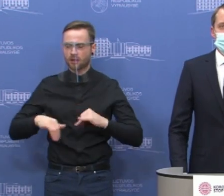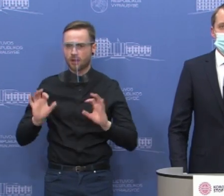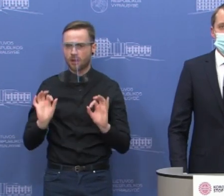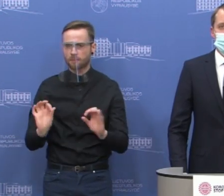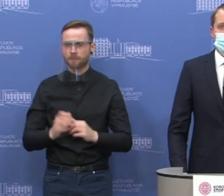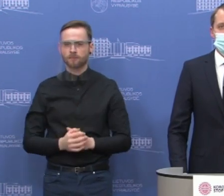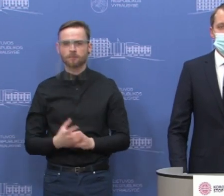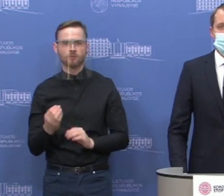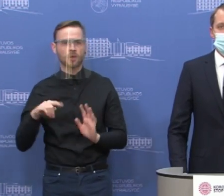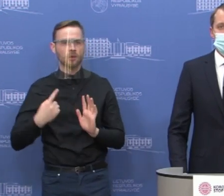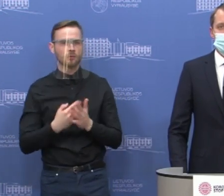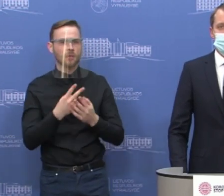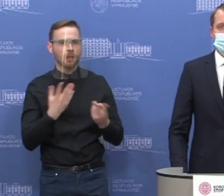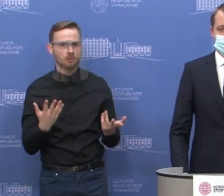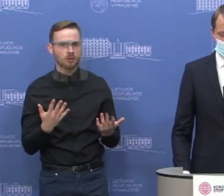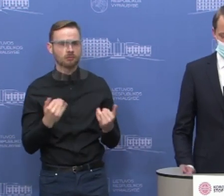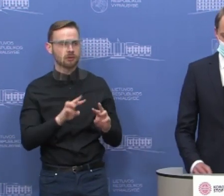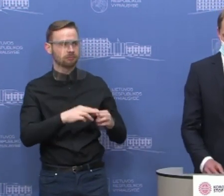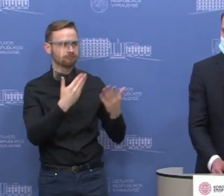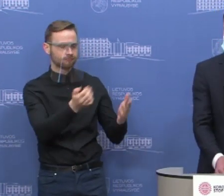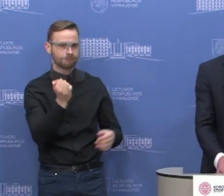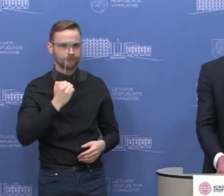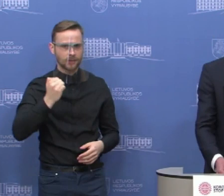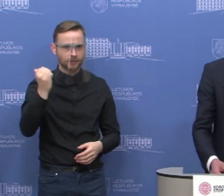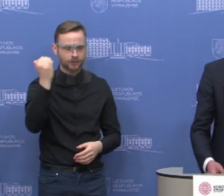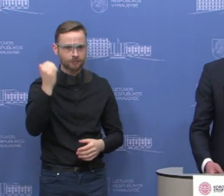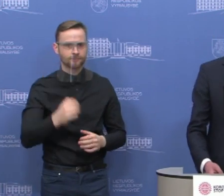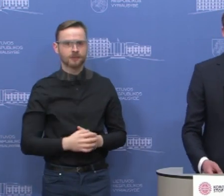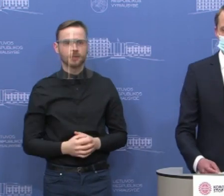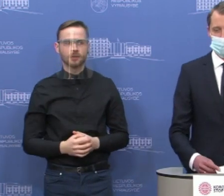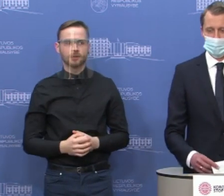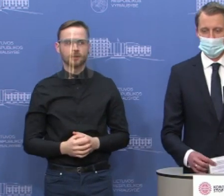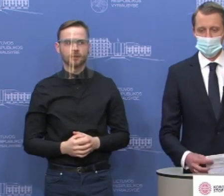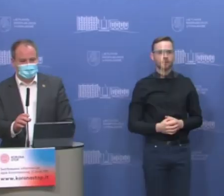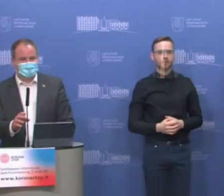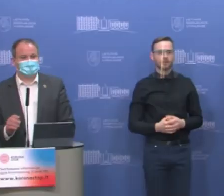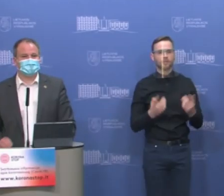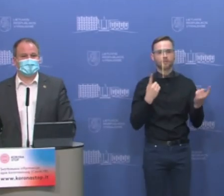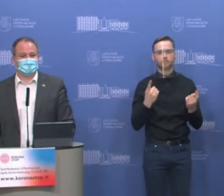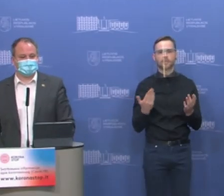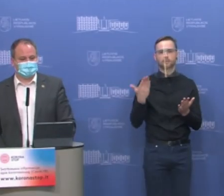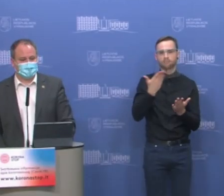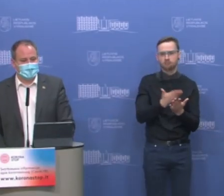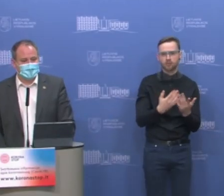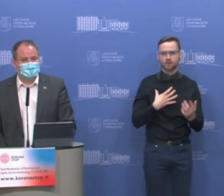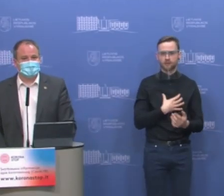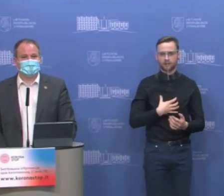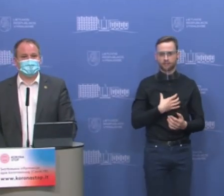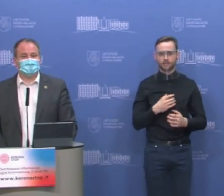Daugiau klausimų nematau, tai dėkuoju ministrė, kad pristatėte informaciją aktualią